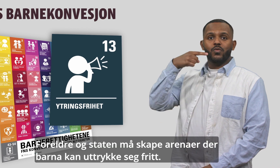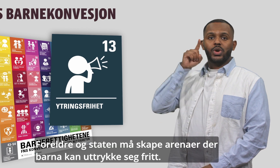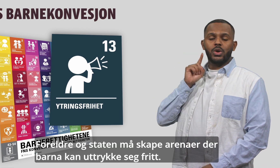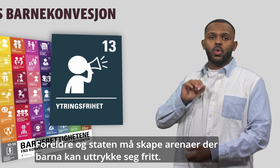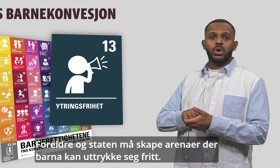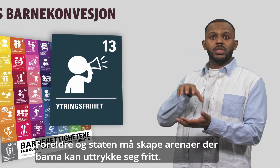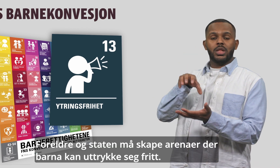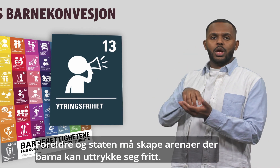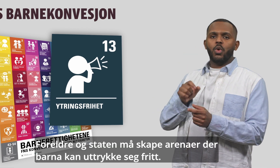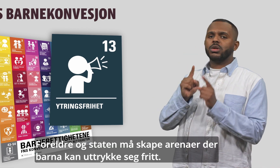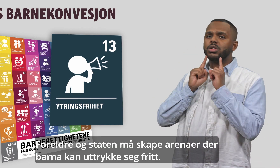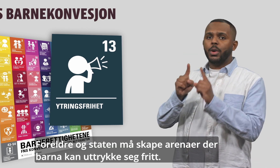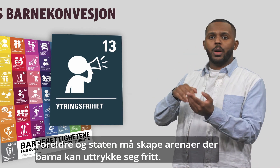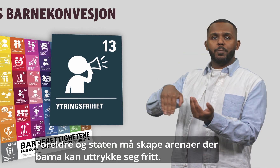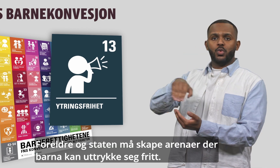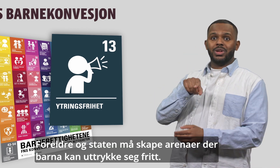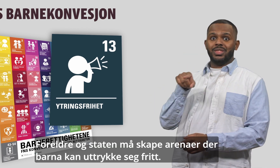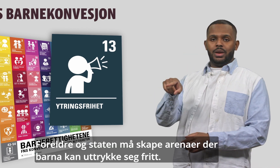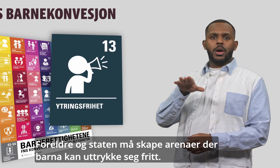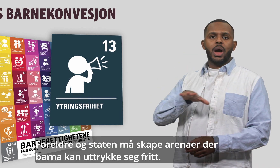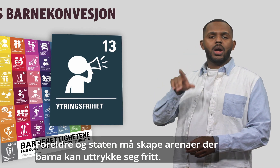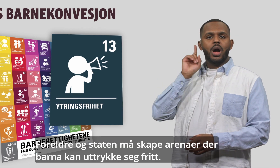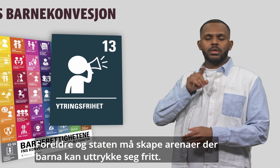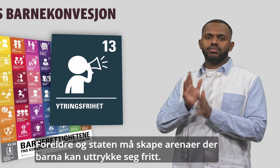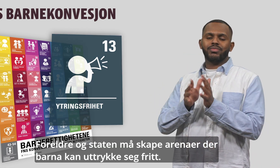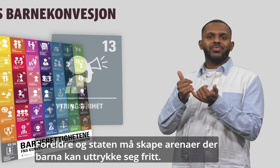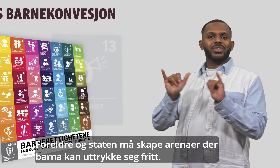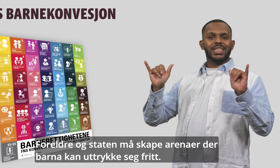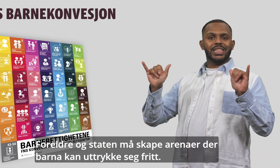Foreldre og staten må skape arenaer der barna kan uttrykke seg fritt. 25.